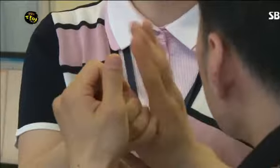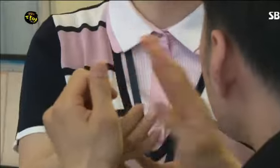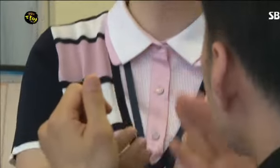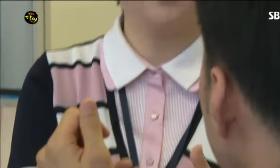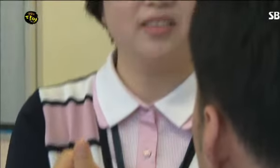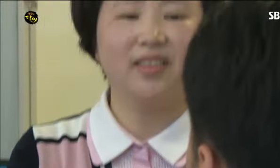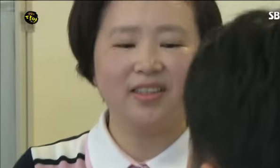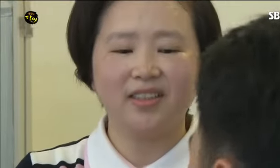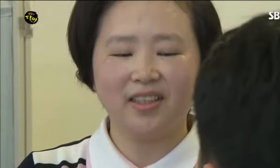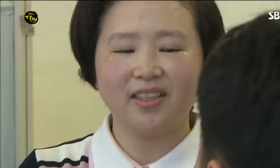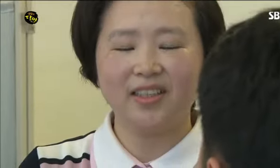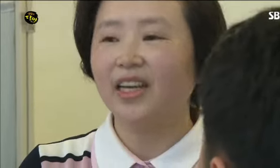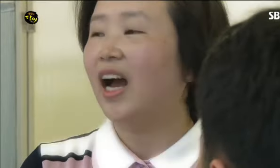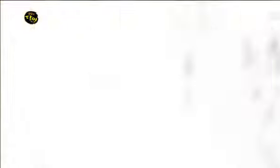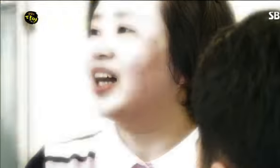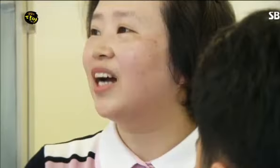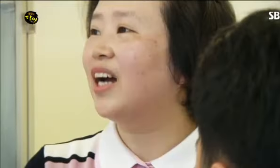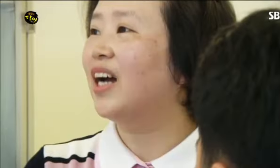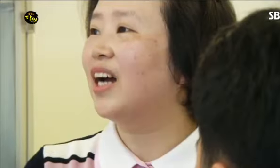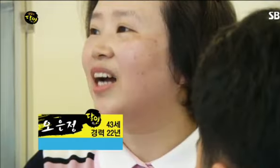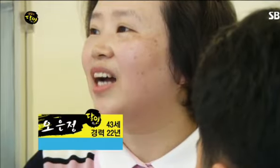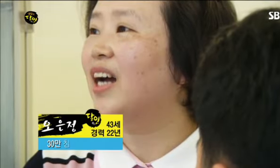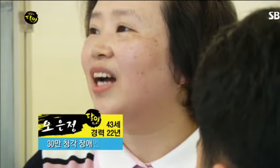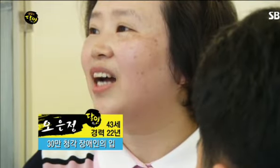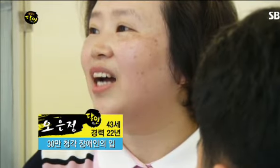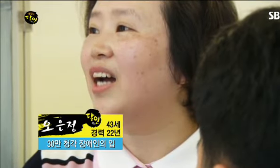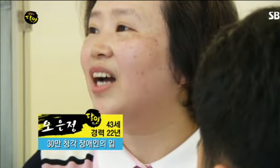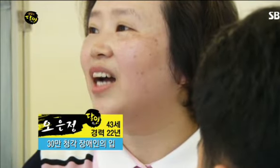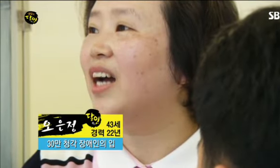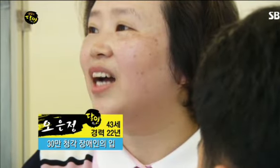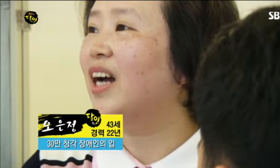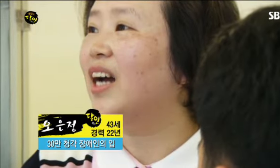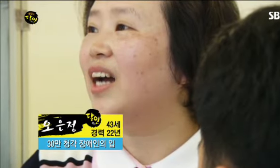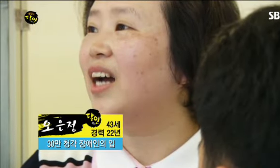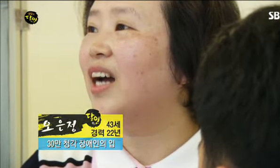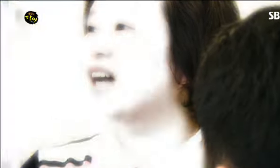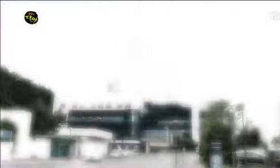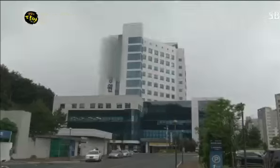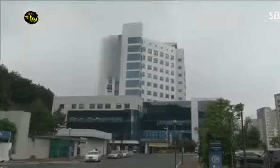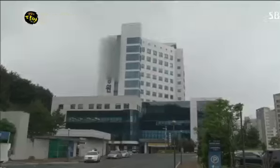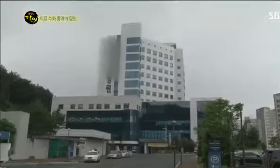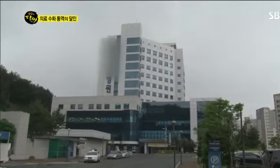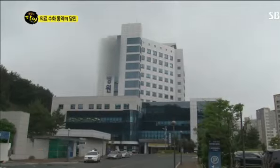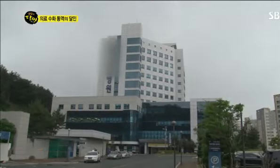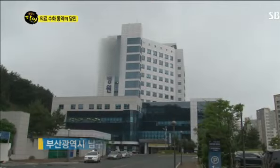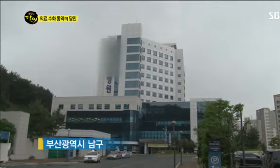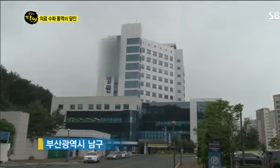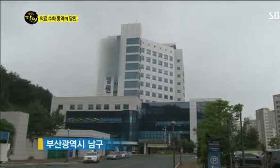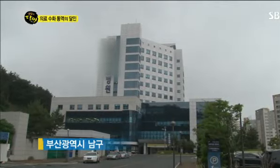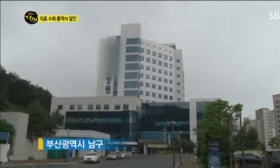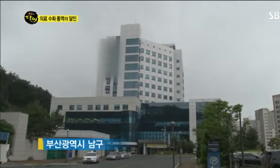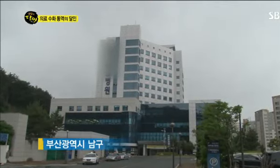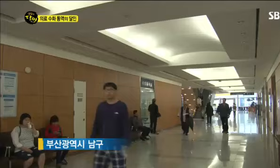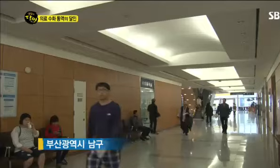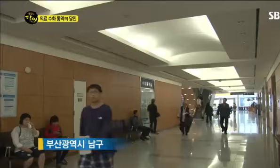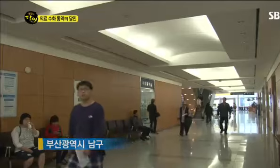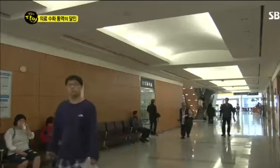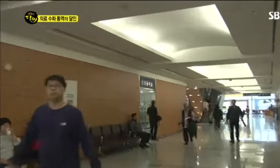청각장애인들의 소리가 되어주는 존재. 의료전문 수화통역사 오은정 달인입니다. 전국에 좋은 병원이